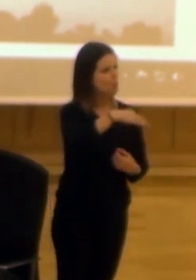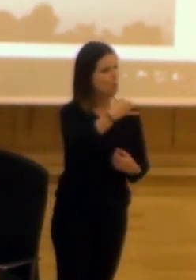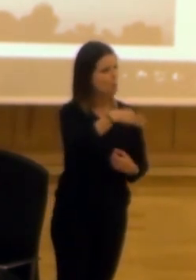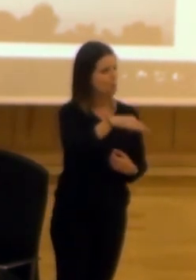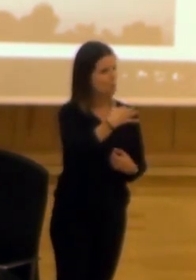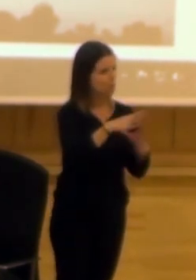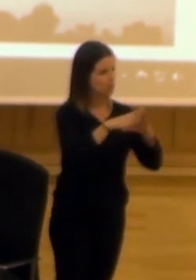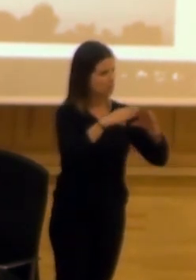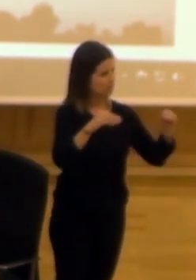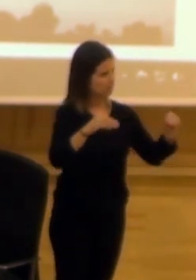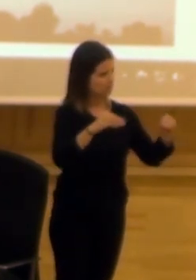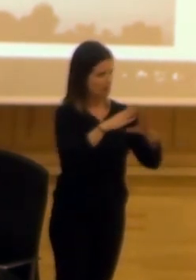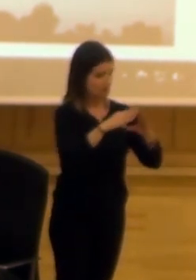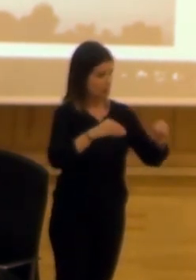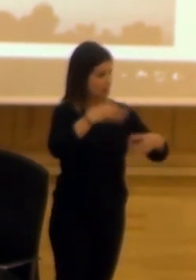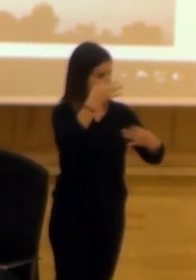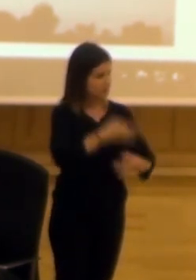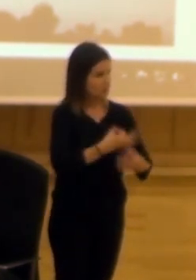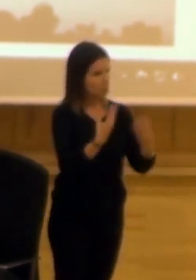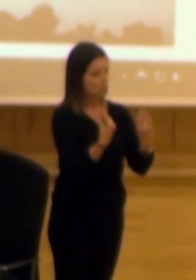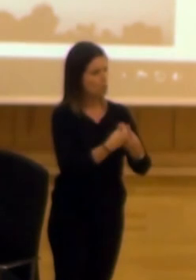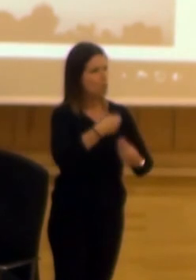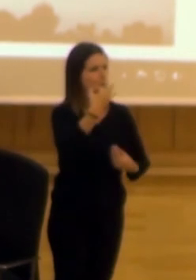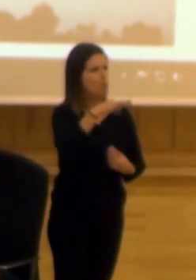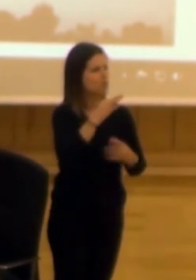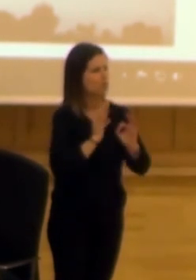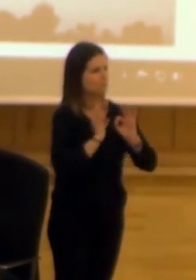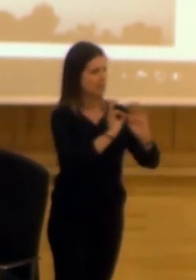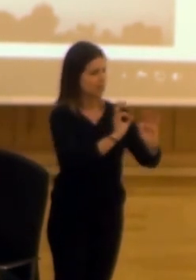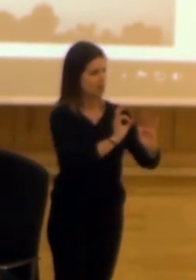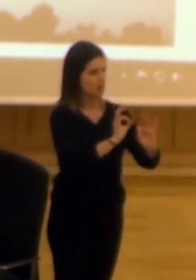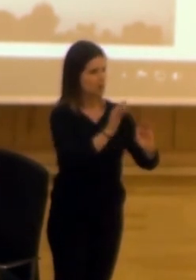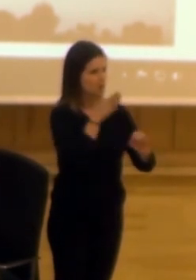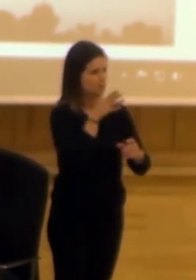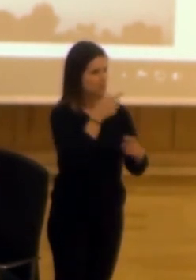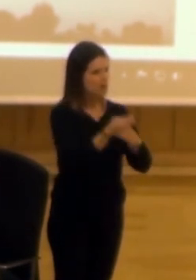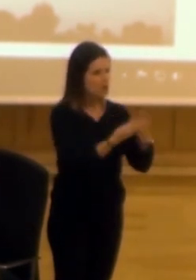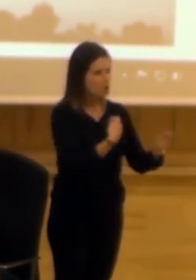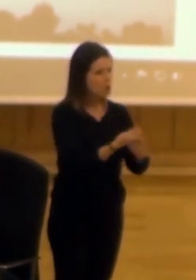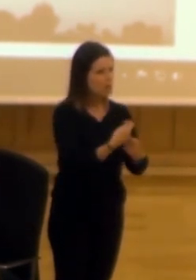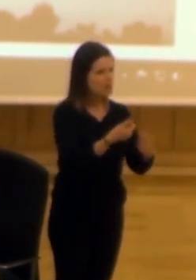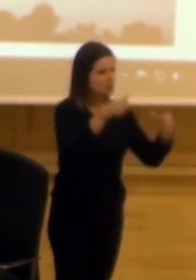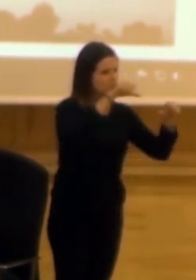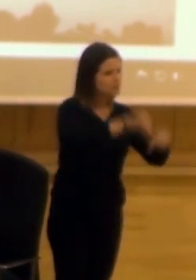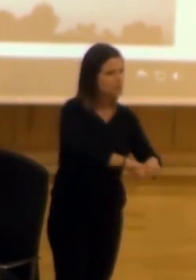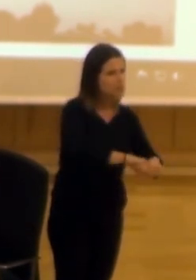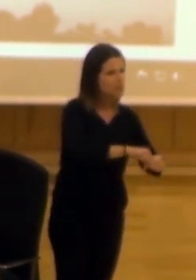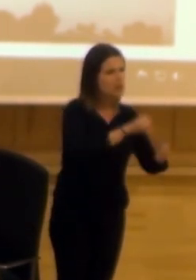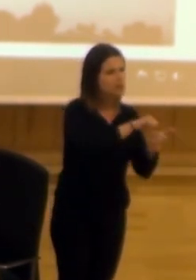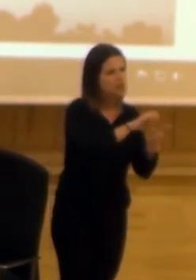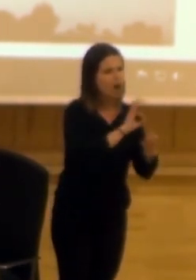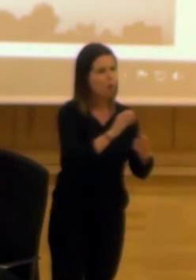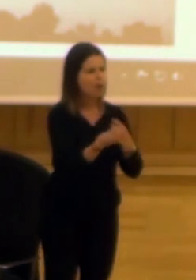en Andalucía seguro con una singularidad especial se lo está cargando la ciudad o se lo está cargando el Nevada